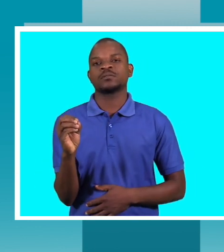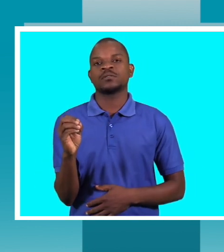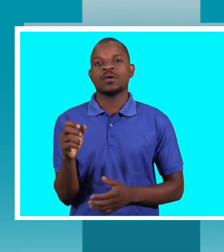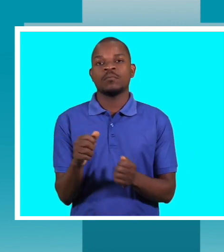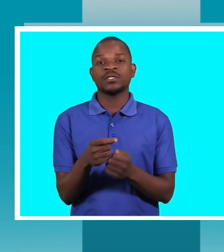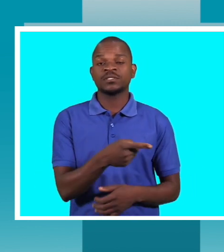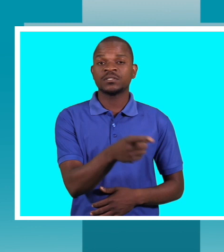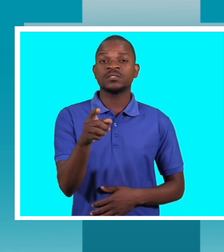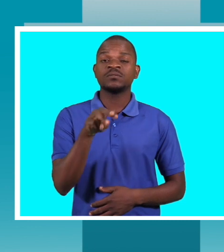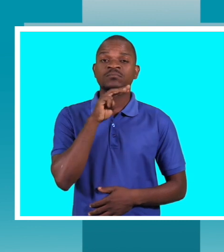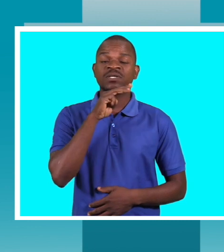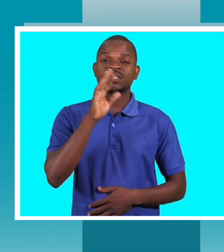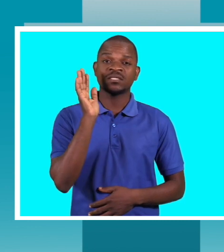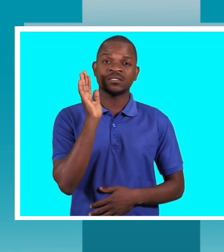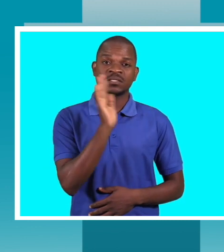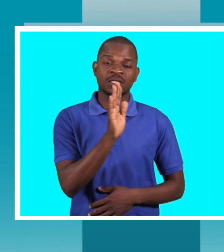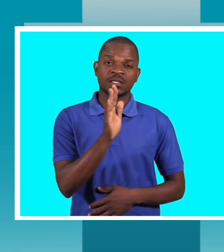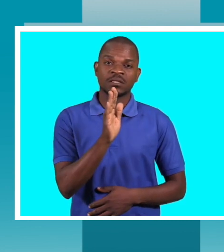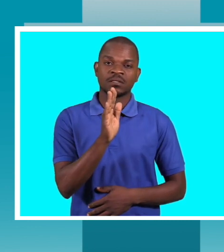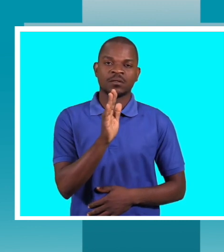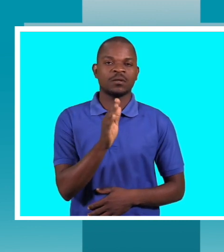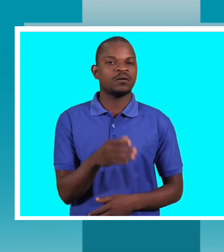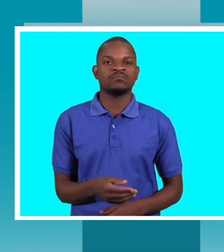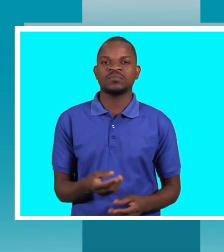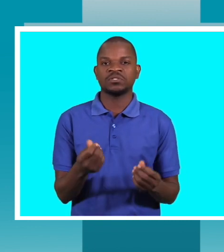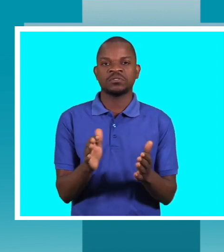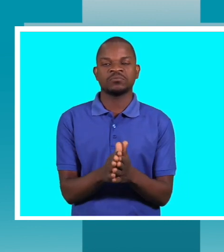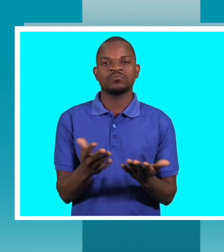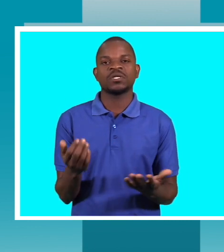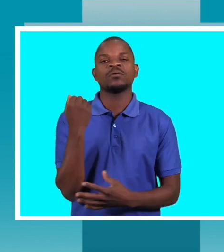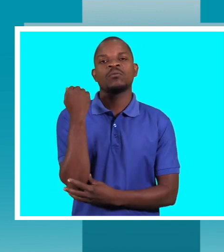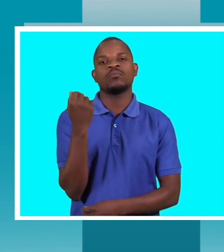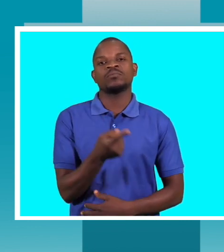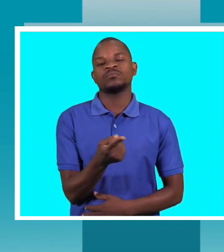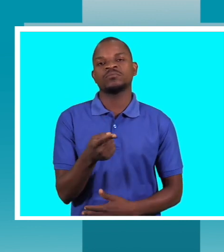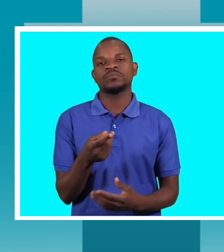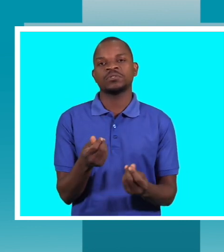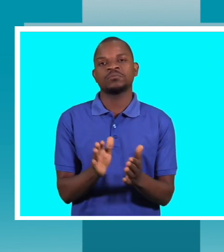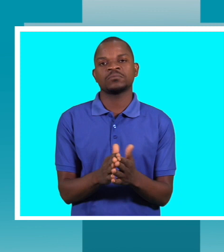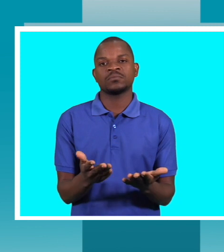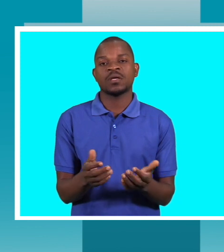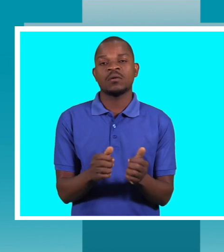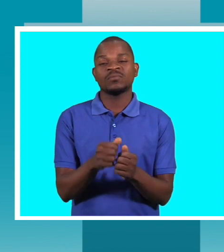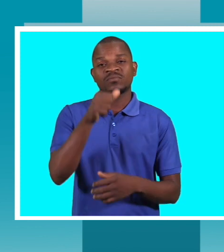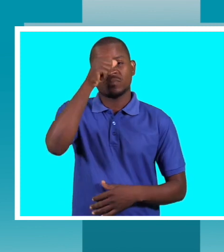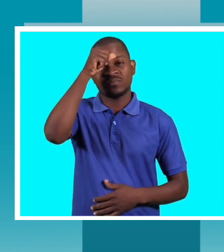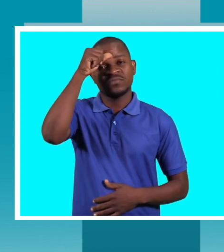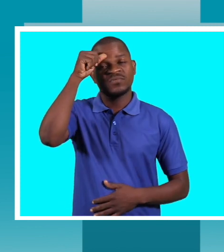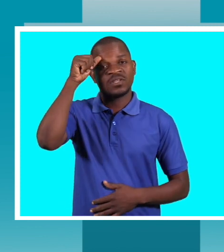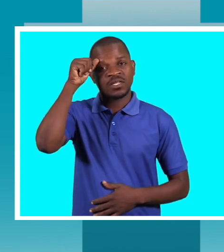com dificuldades financeiras. Então, é muito complicado levar uma criança de um lado para o